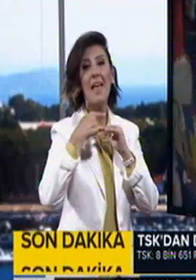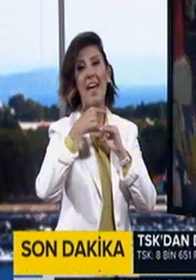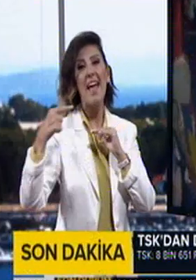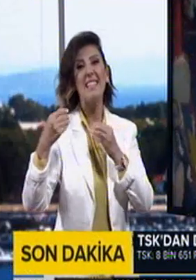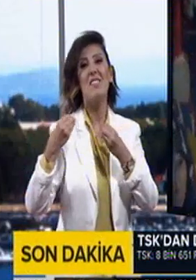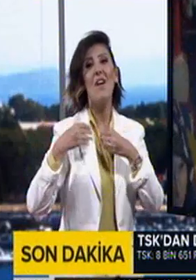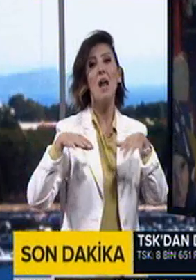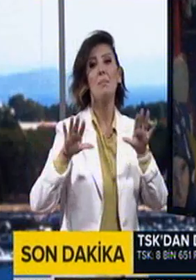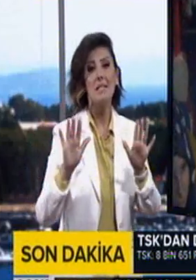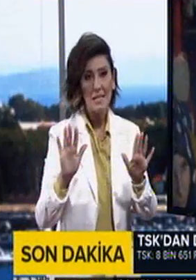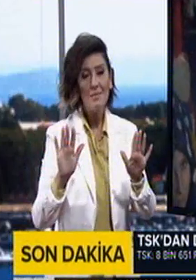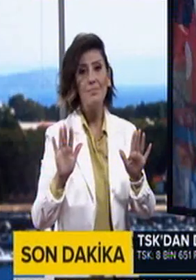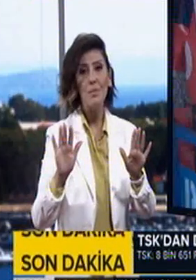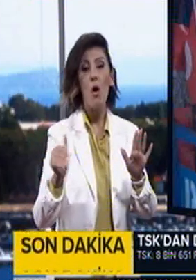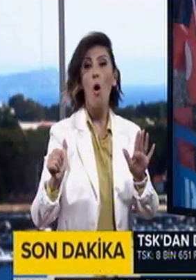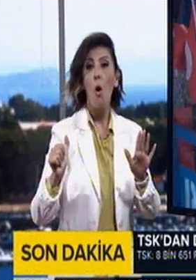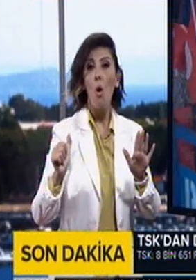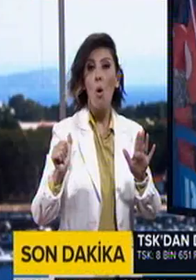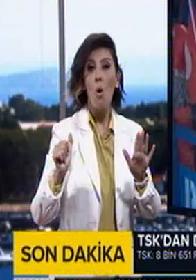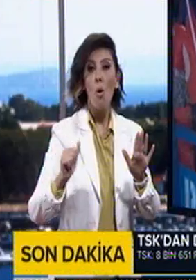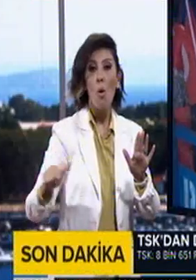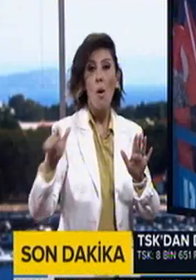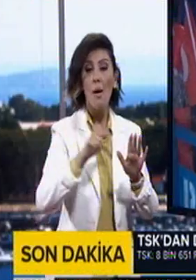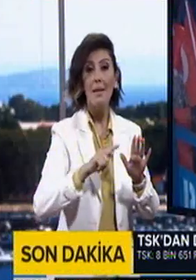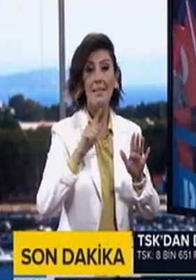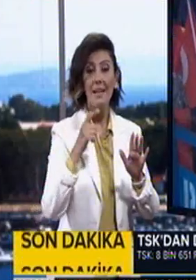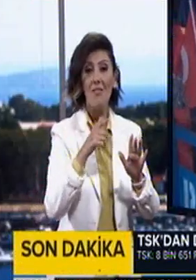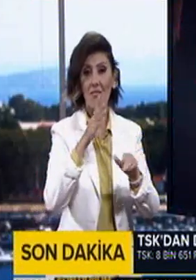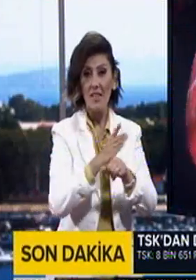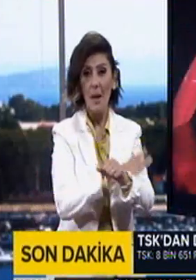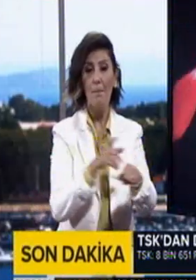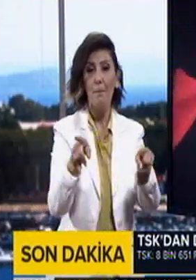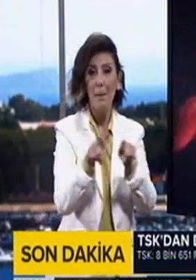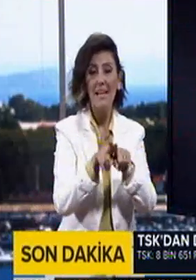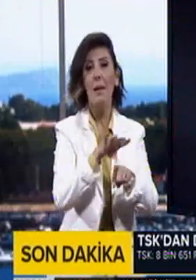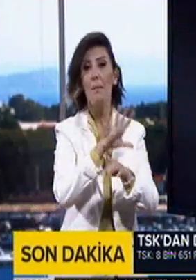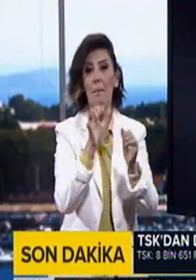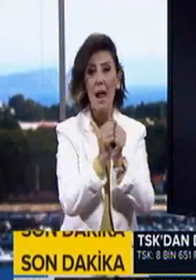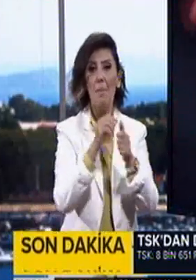Erzurum'da da binler tek mürek oldu ve vatanın birliği beraberliği için dualar edildi.